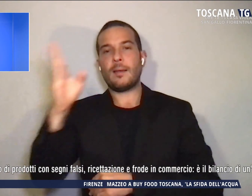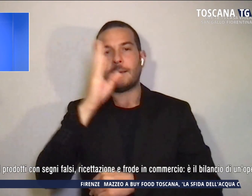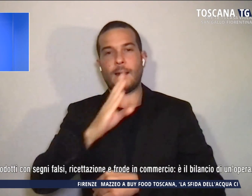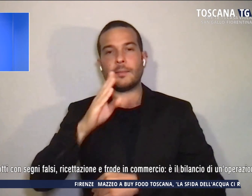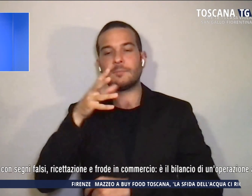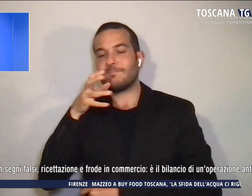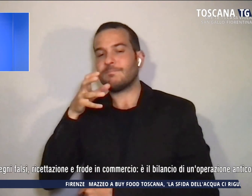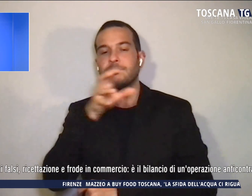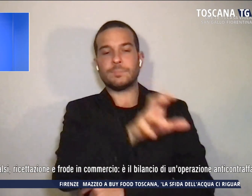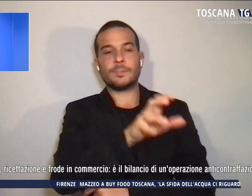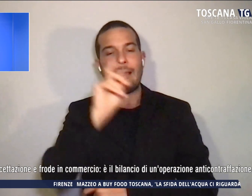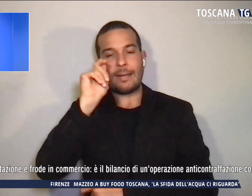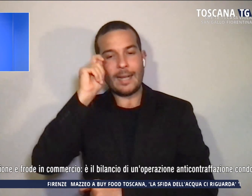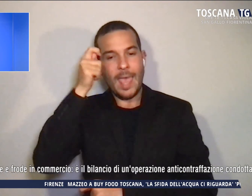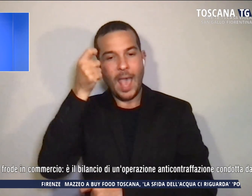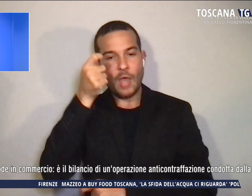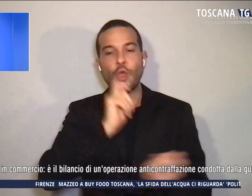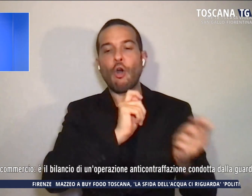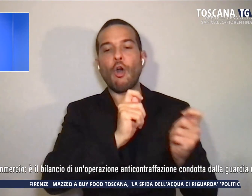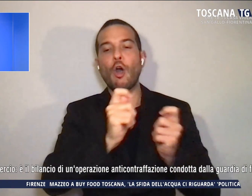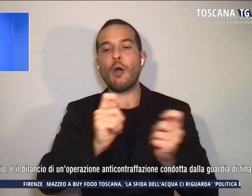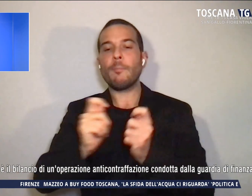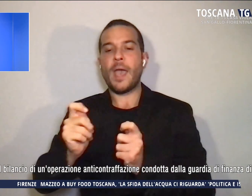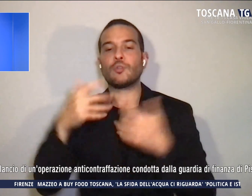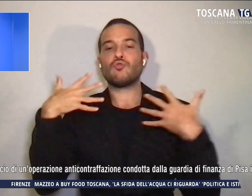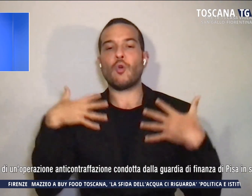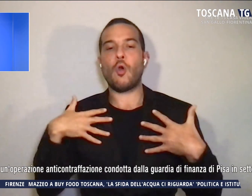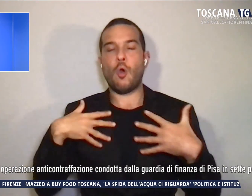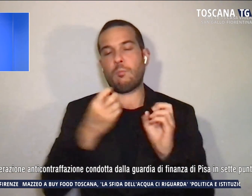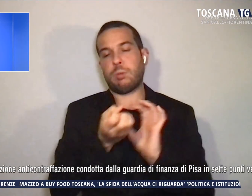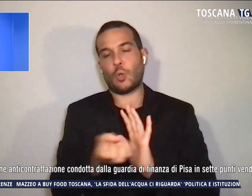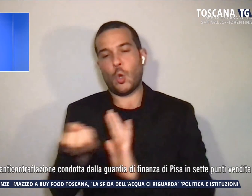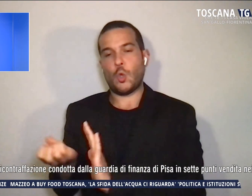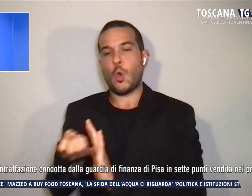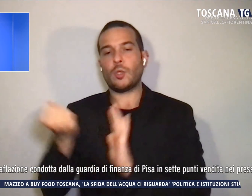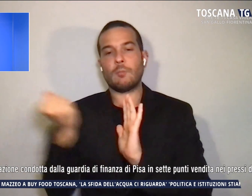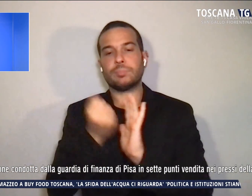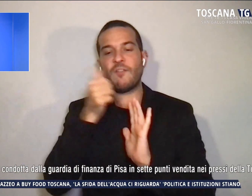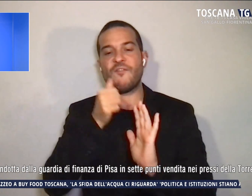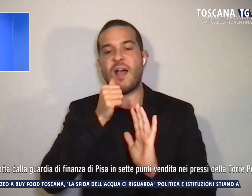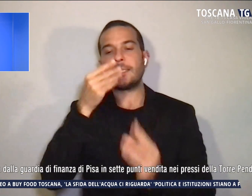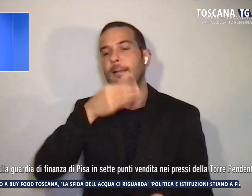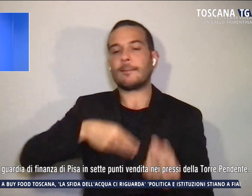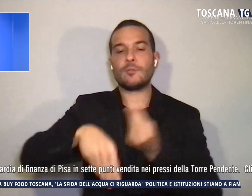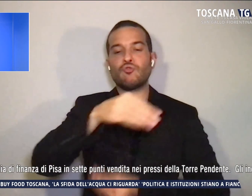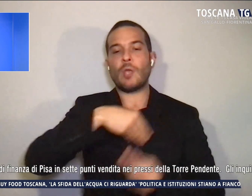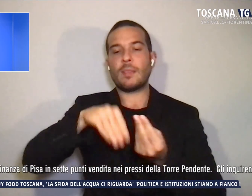commercio di prodotti con segni falsi, ricettazione e frodo in commercio.